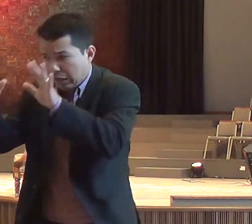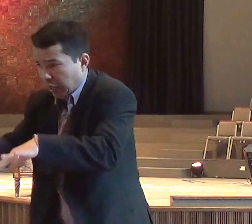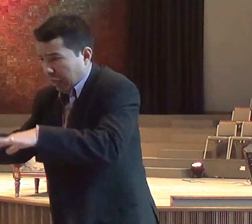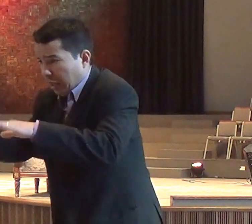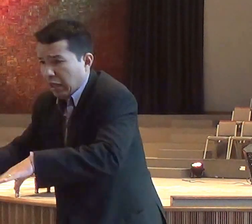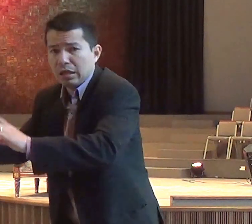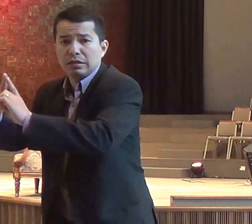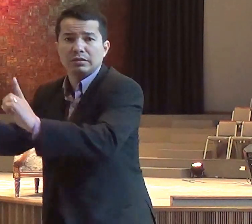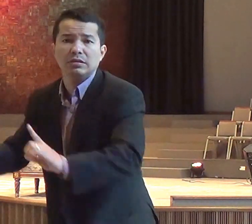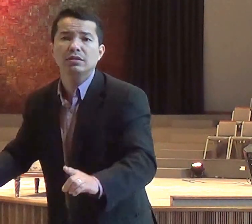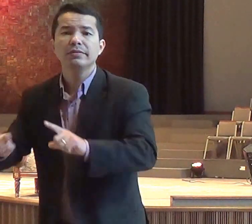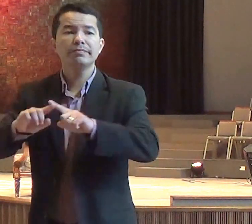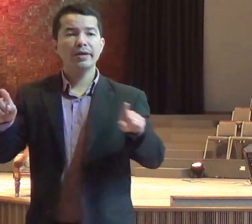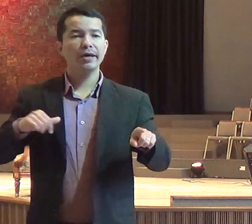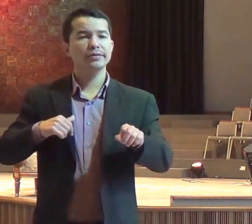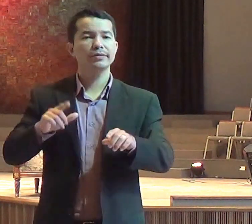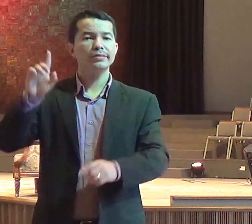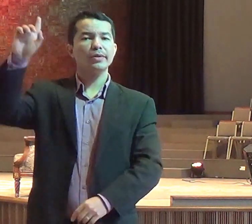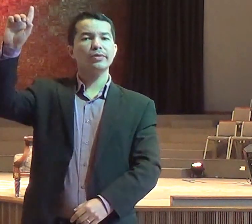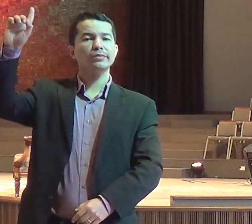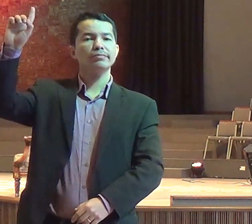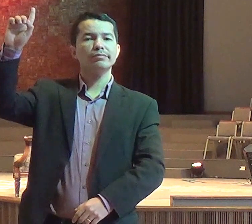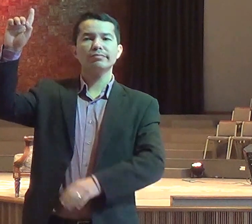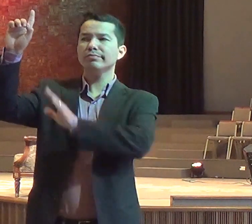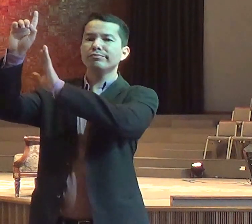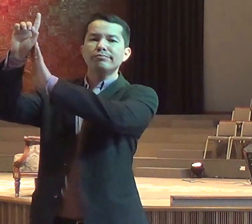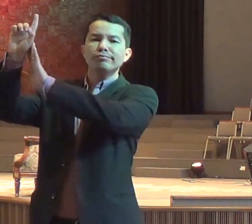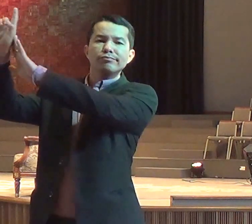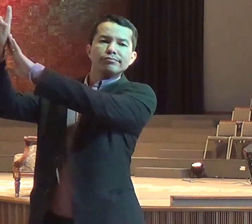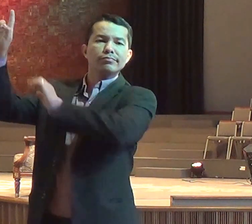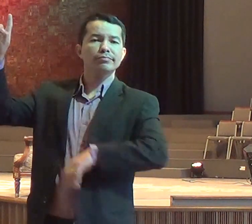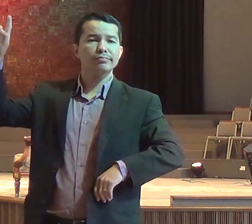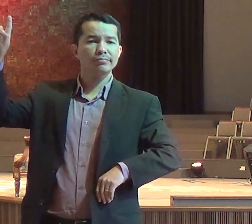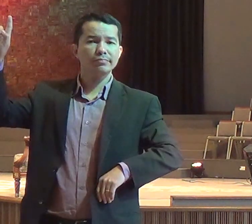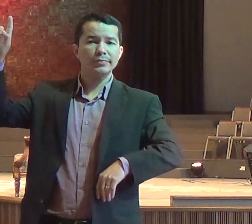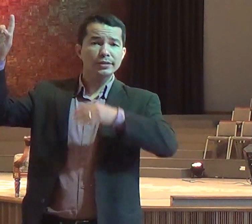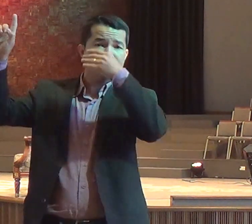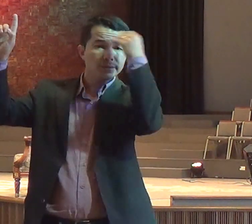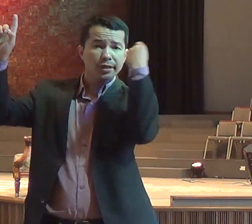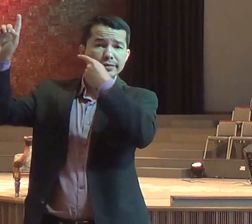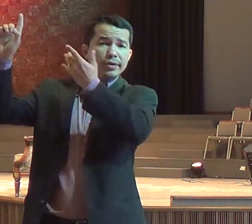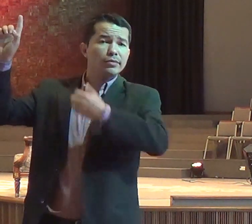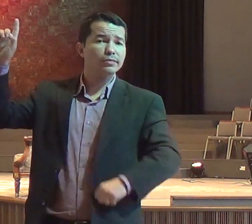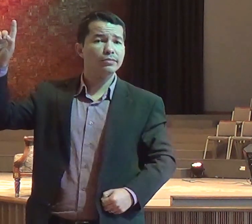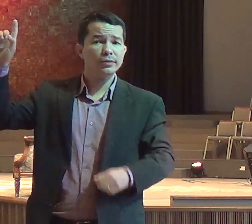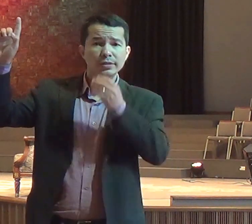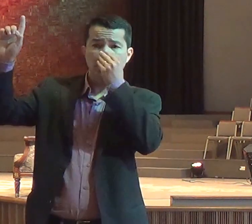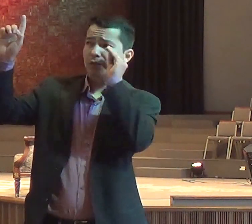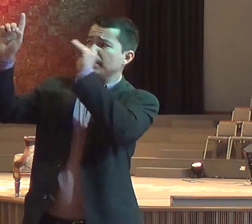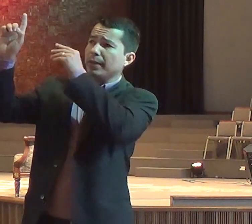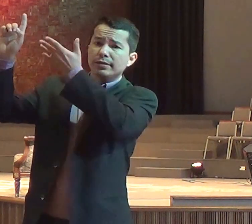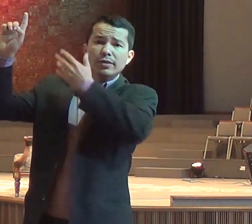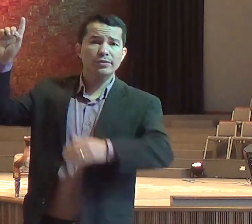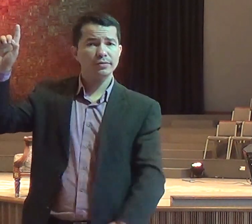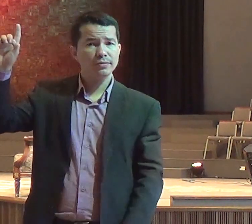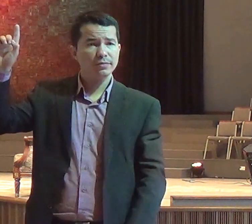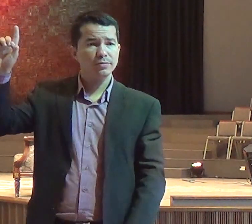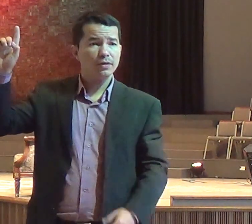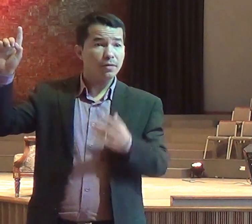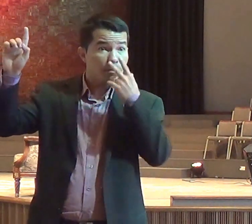ficou quebrado. Ninguém usava. Ele não tinha uso, tinha sido já